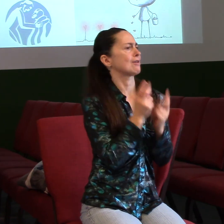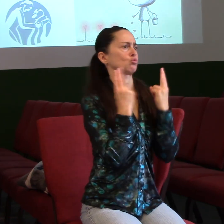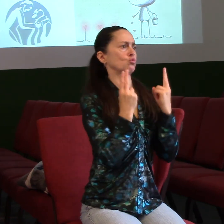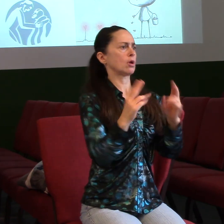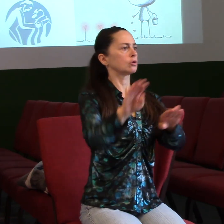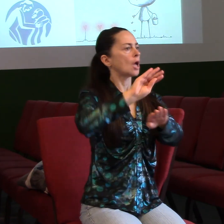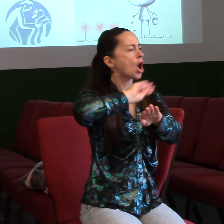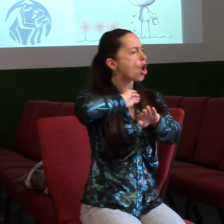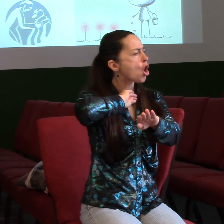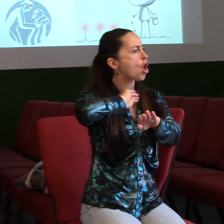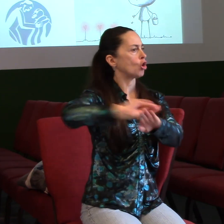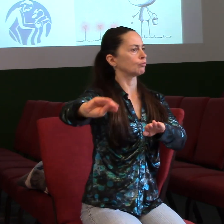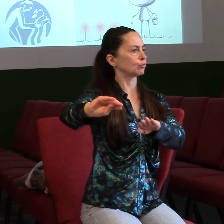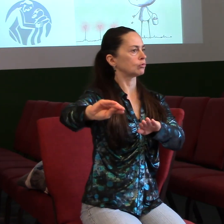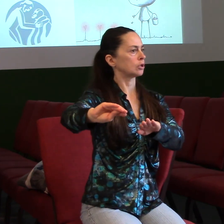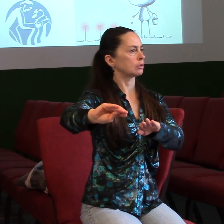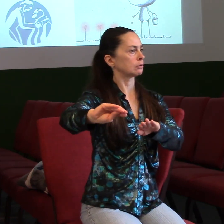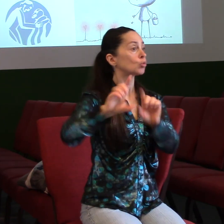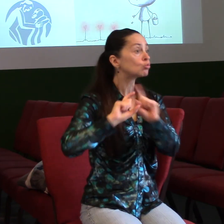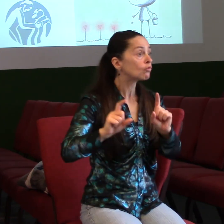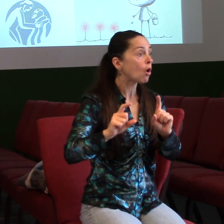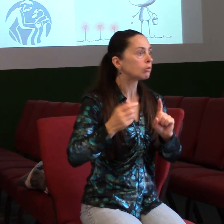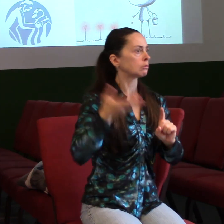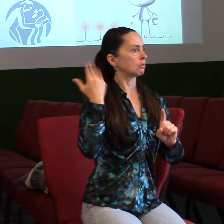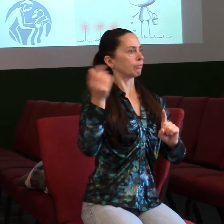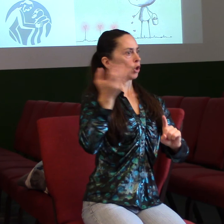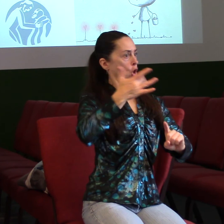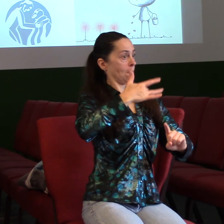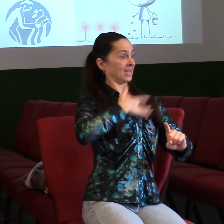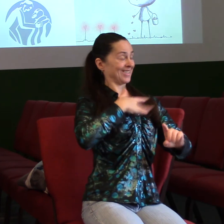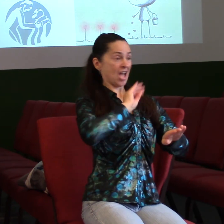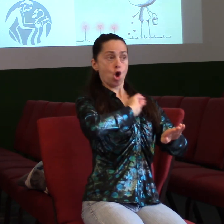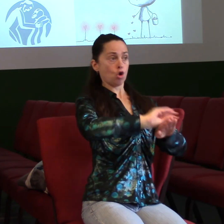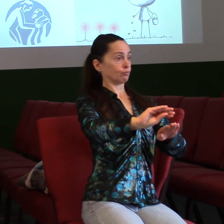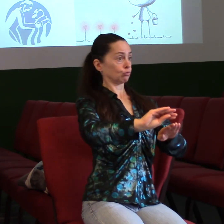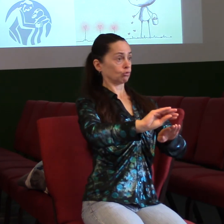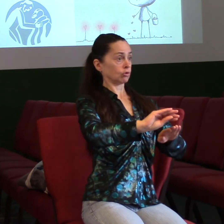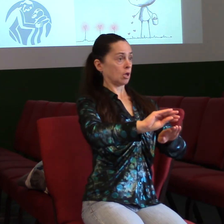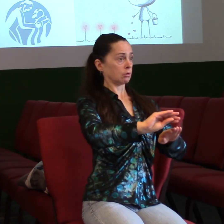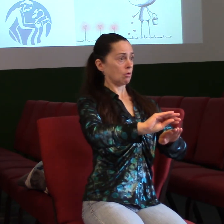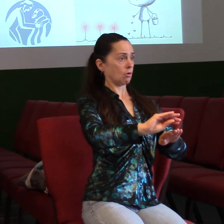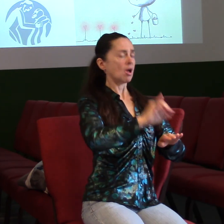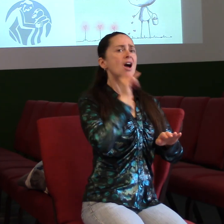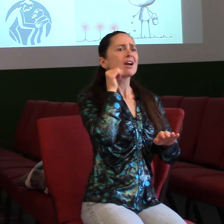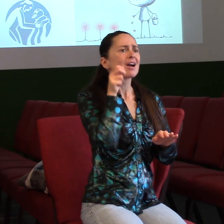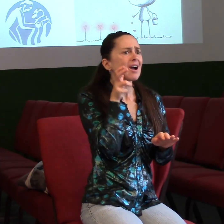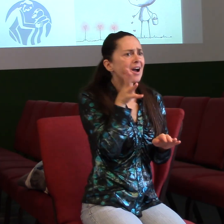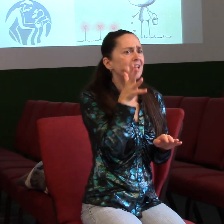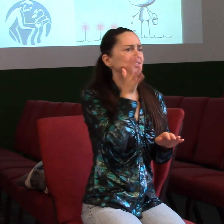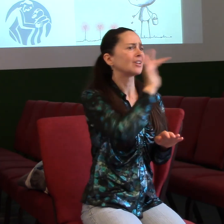A myslím si, že to platí o každém z nás. Každému z nás je každý den hrozně moc odpuštěn. Jsme zasypávání